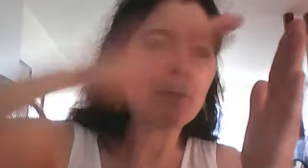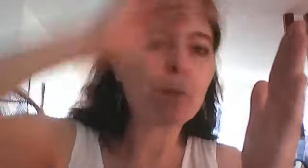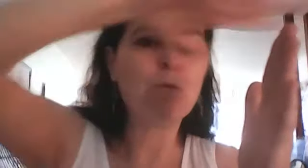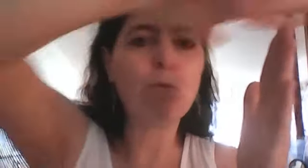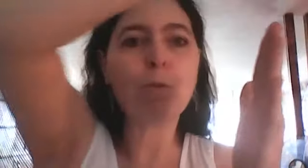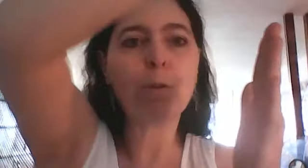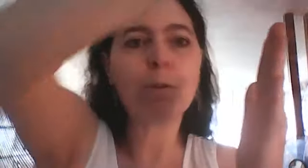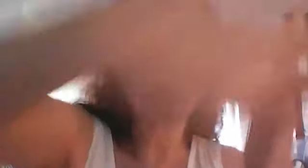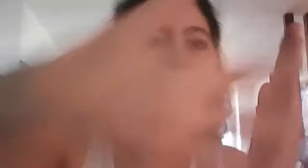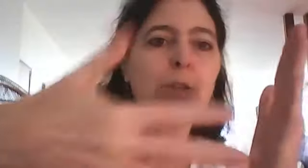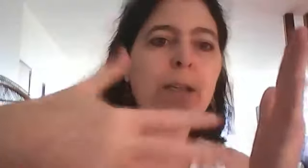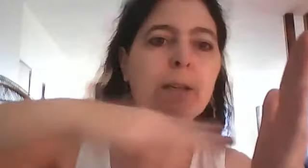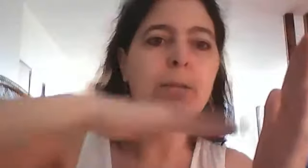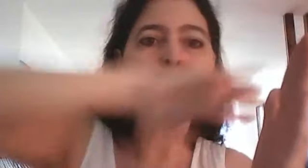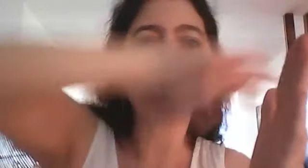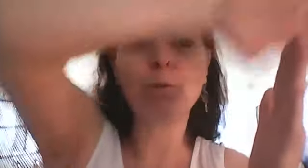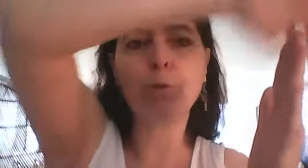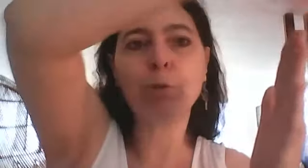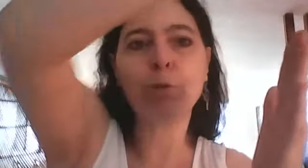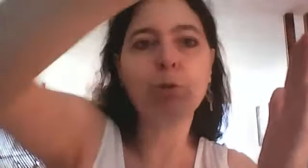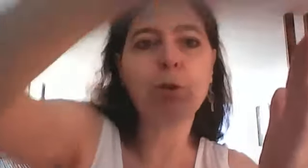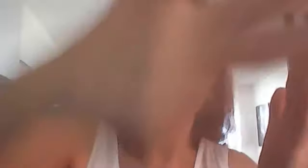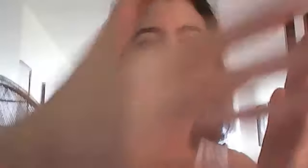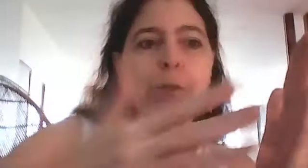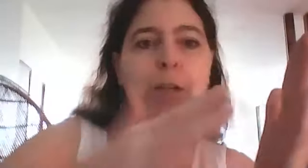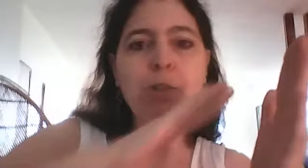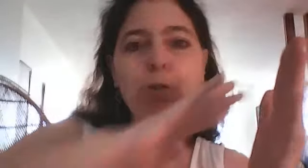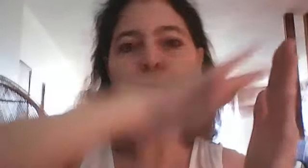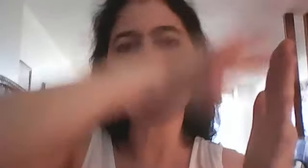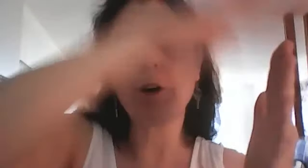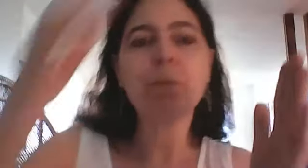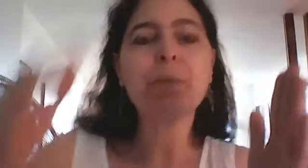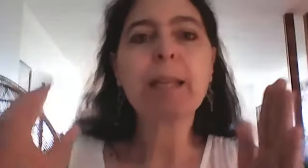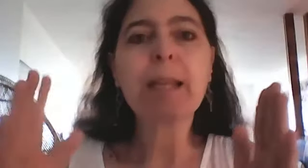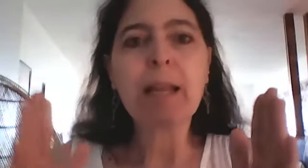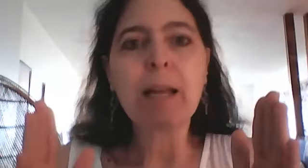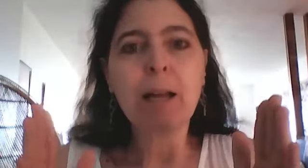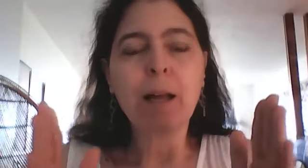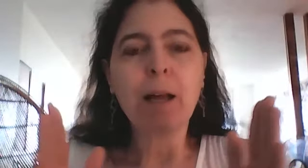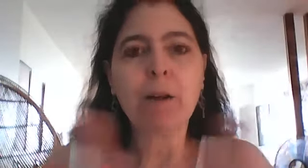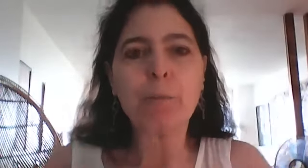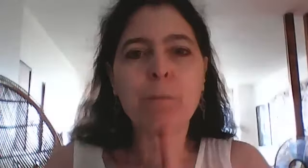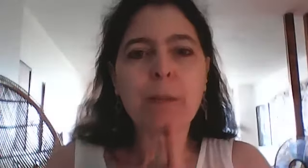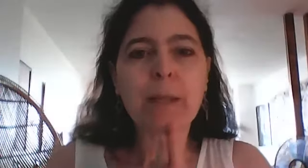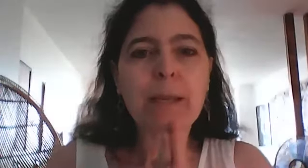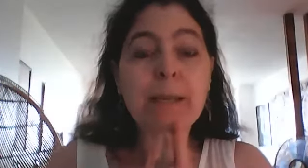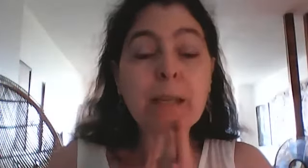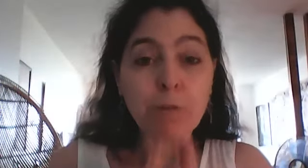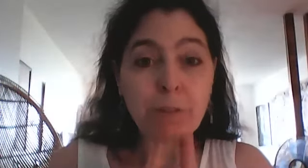ou tourner tout autour de la structure et quand on fait